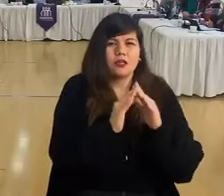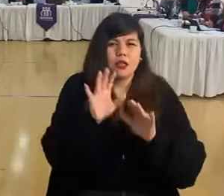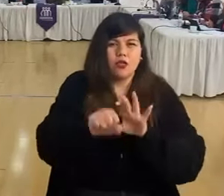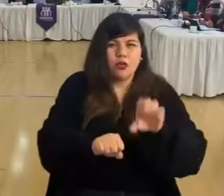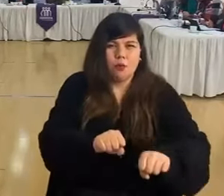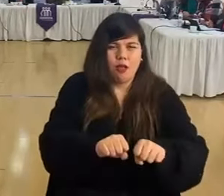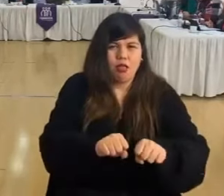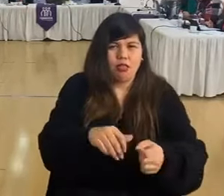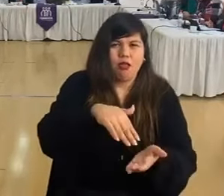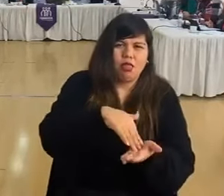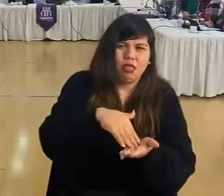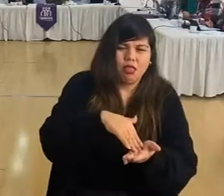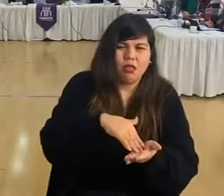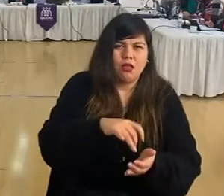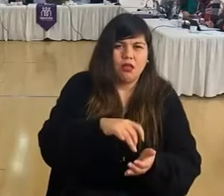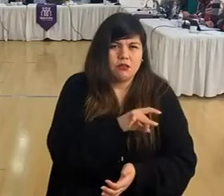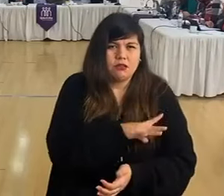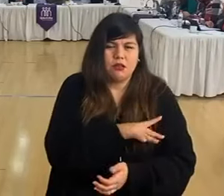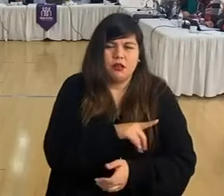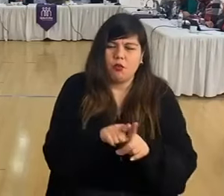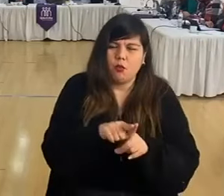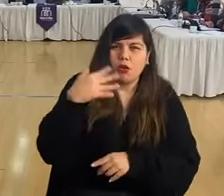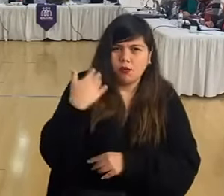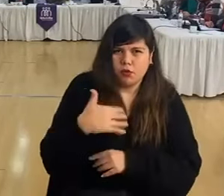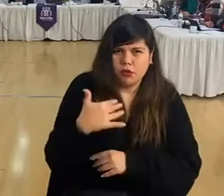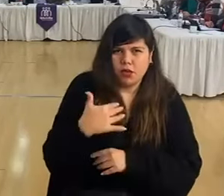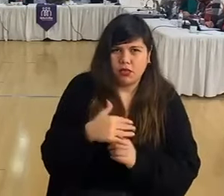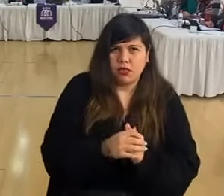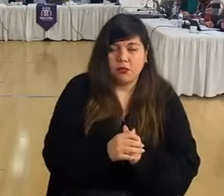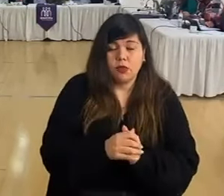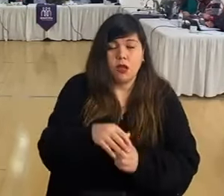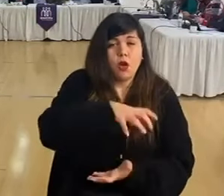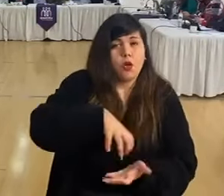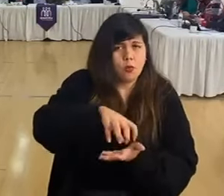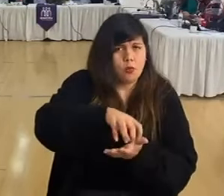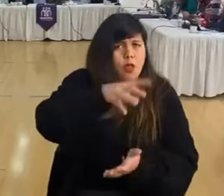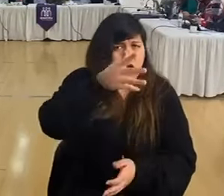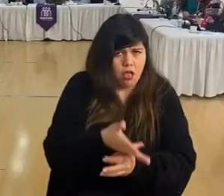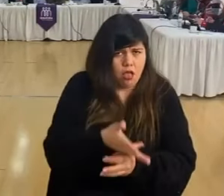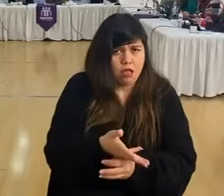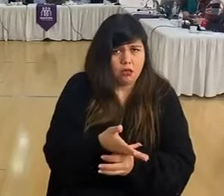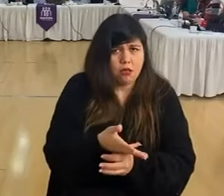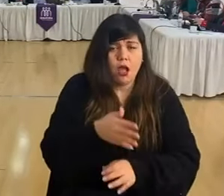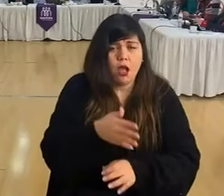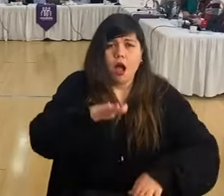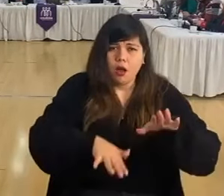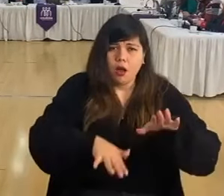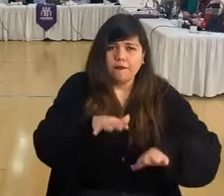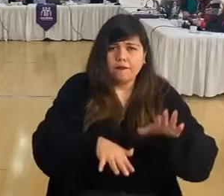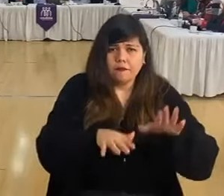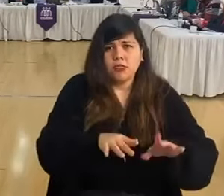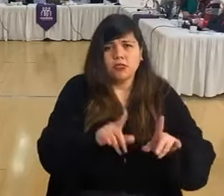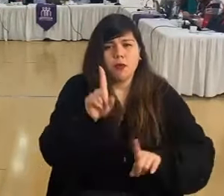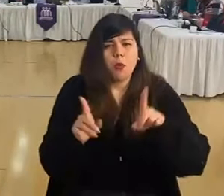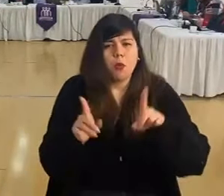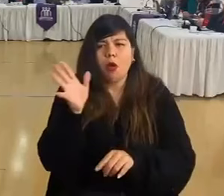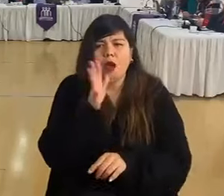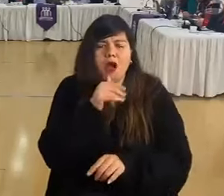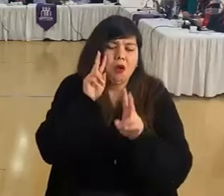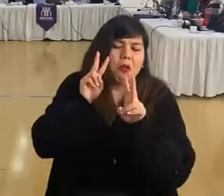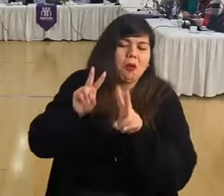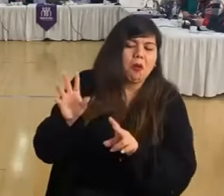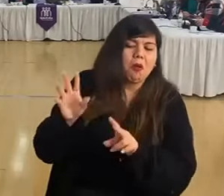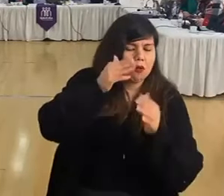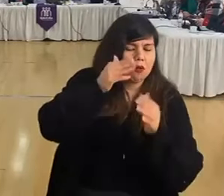es un tema no menor. Y acá en la comuna existen, aunque muchas veces para muchos son invisibles o no